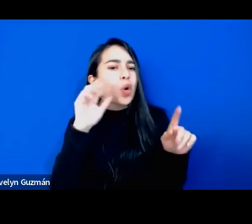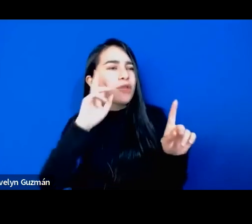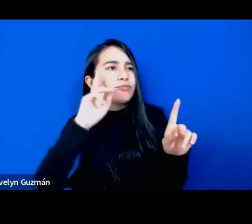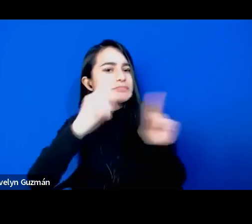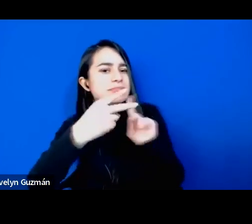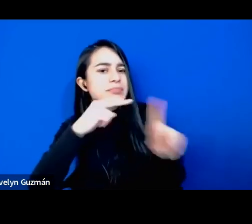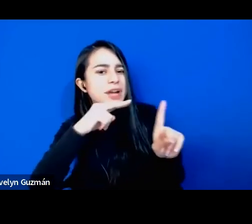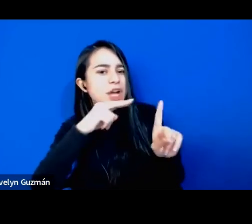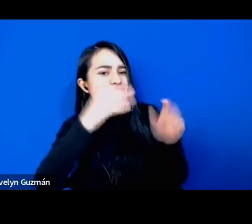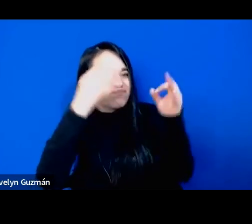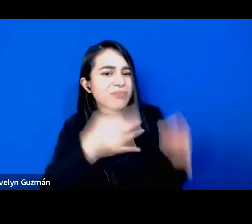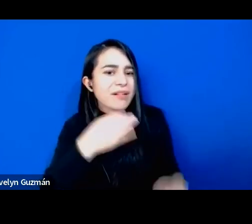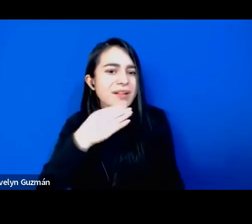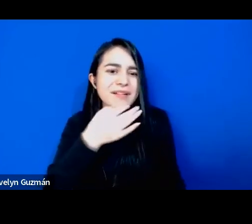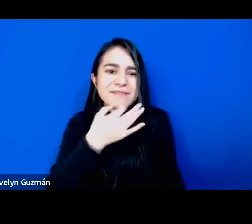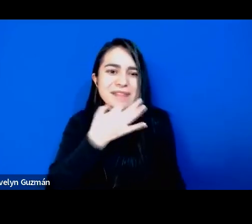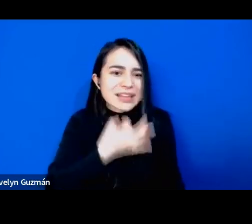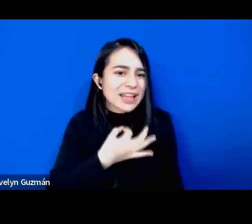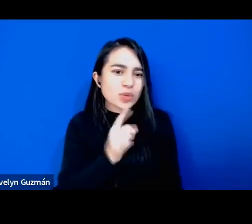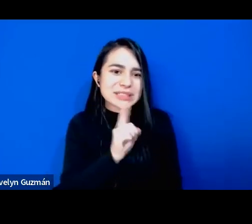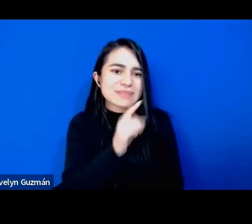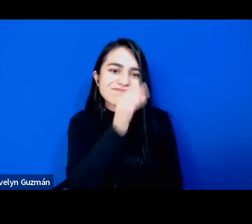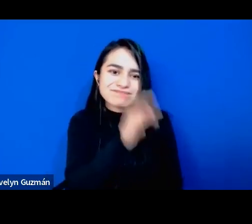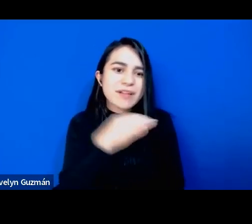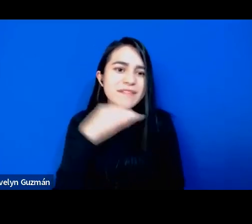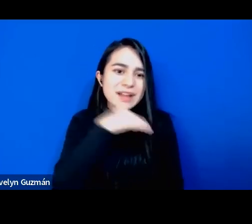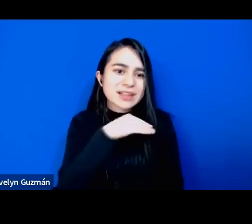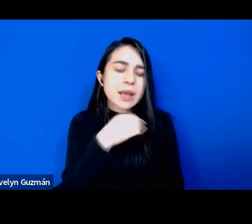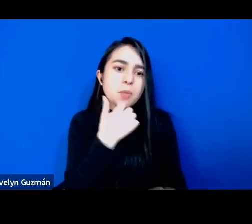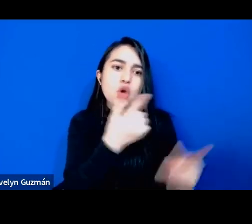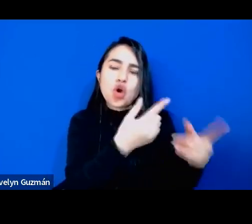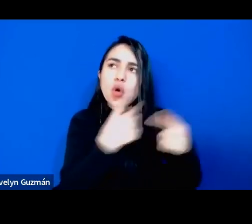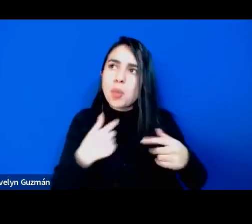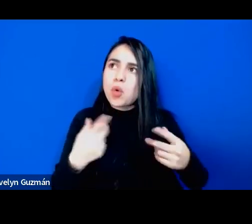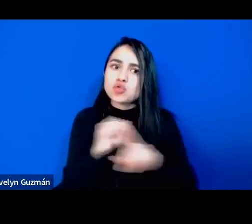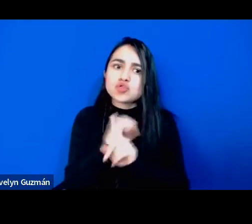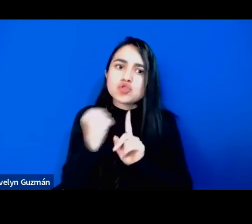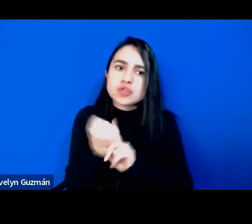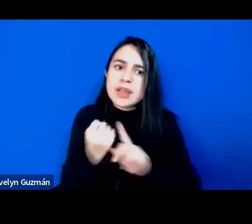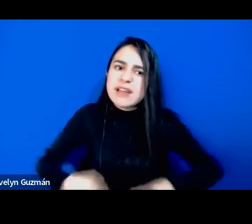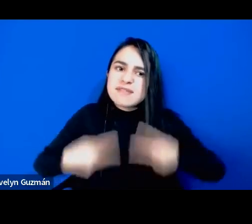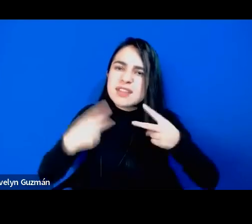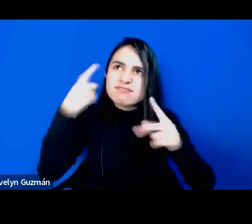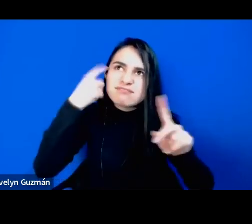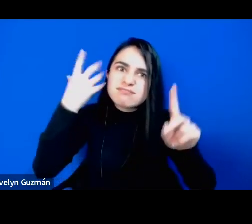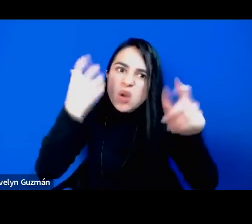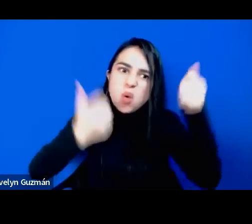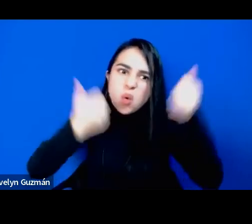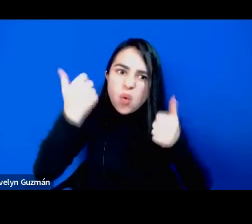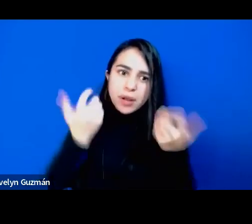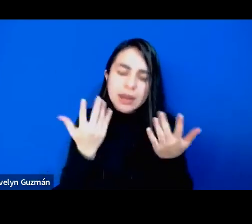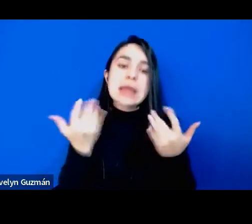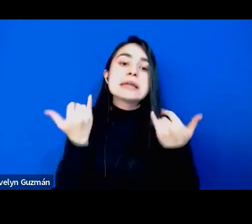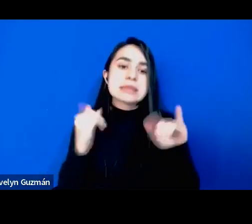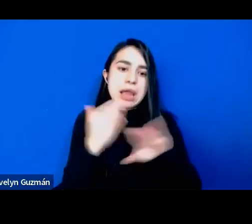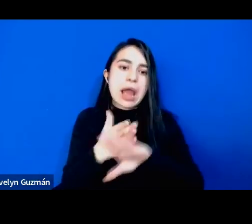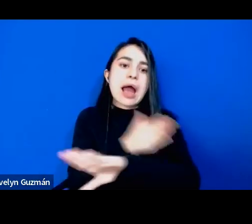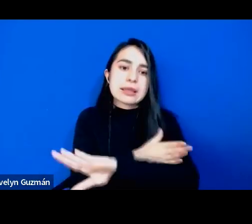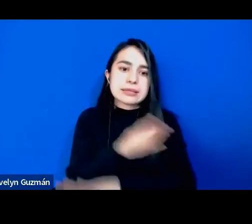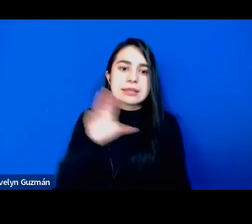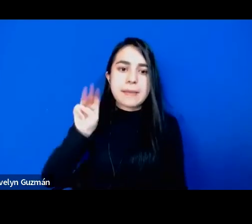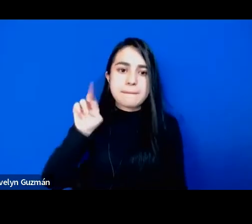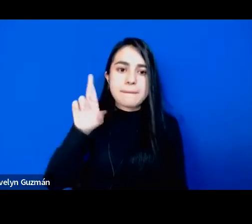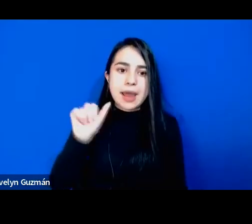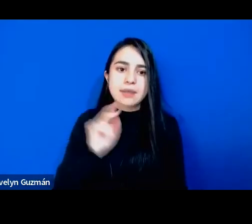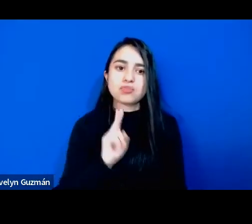sobre el tipo de vida social que queremos. Es difícil, y tuvimos varias conversaciones con Mara sobre esto,